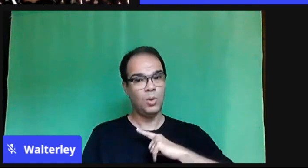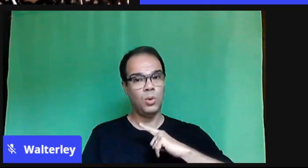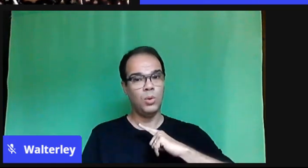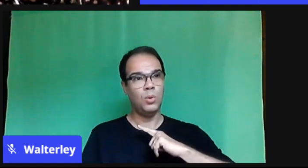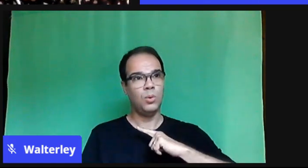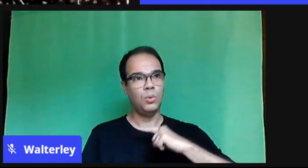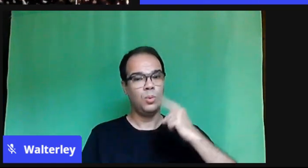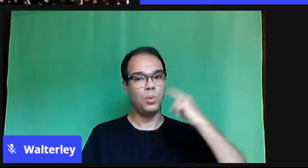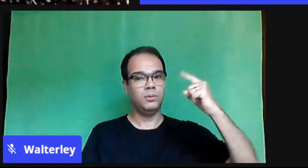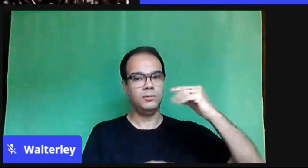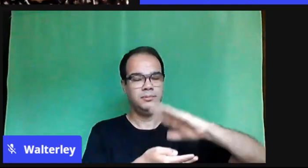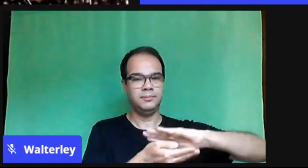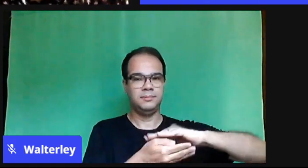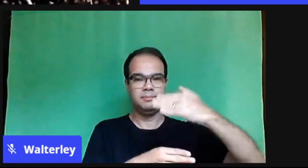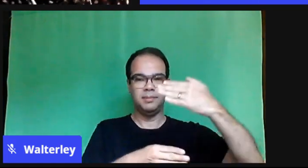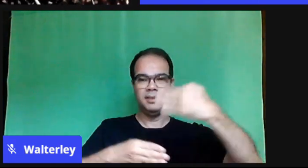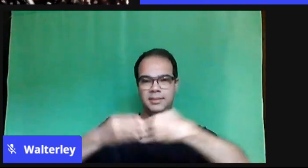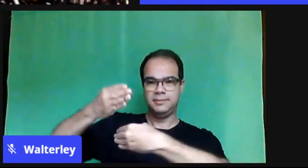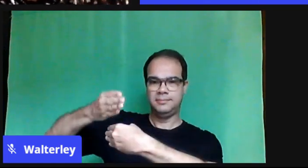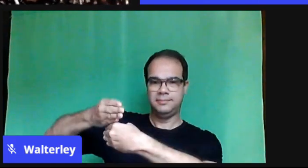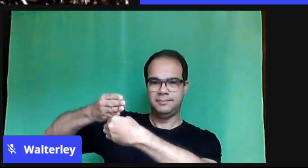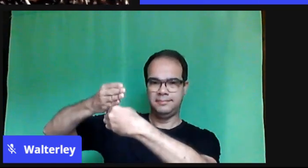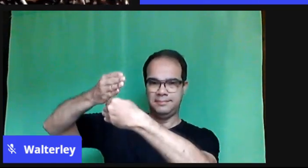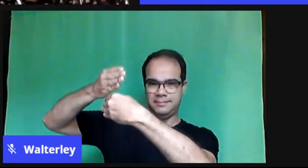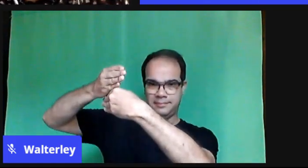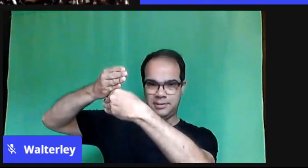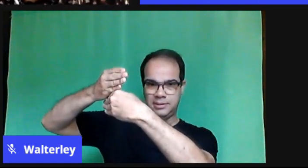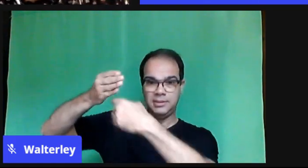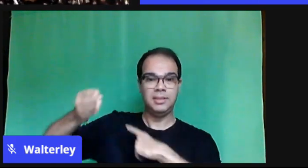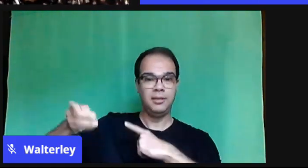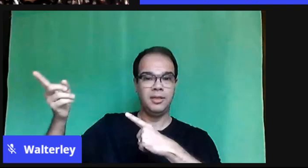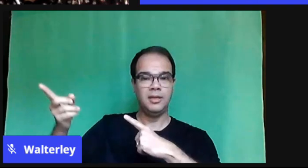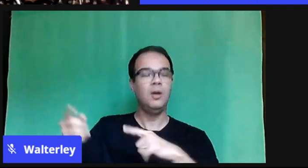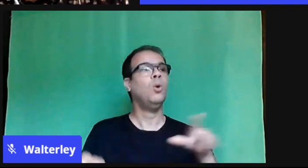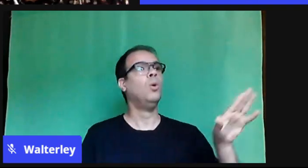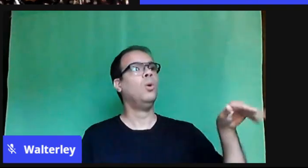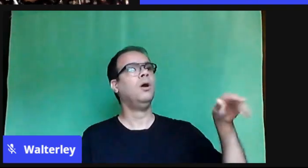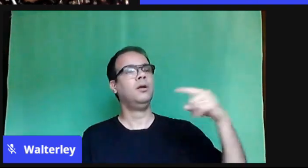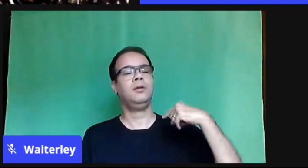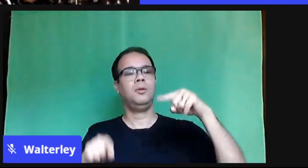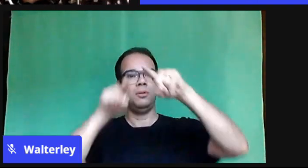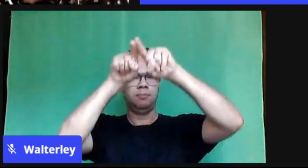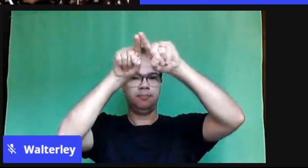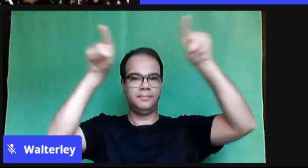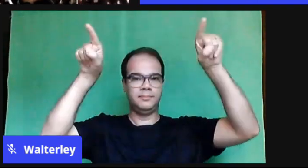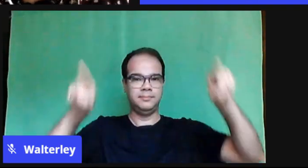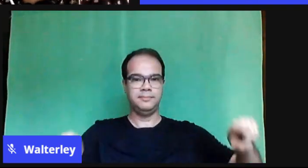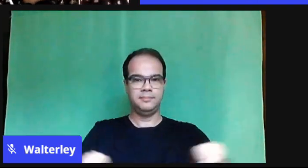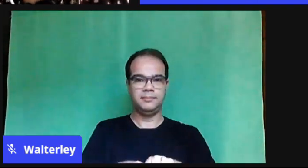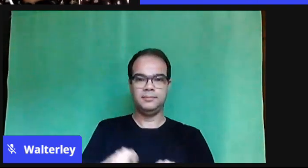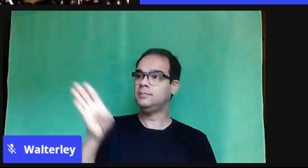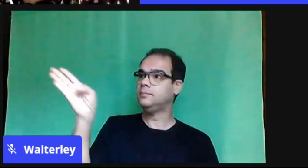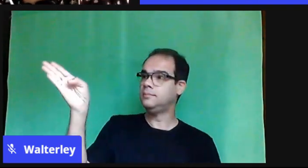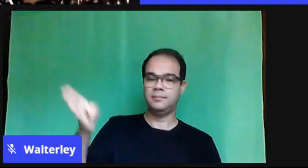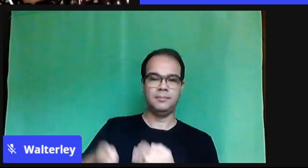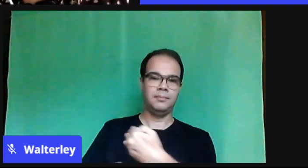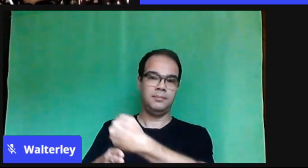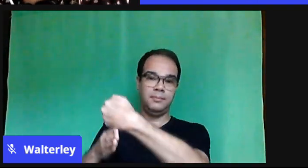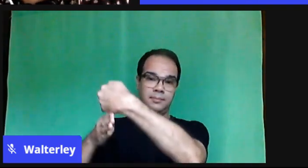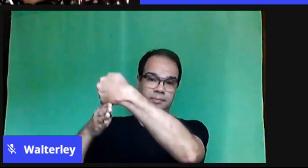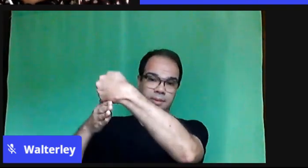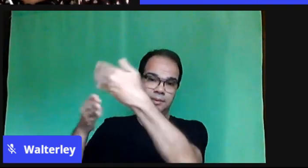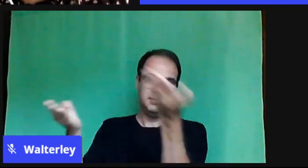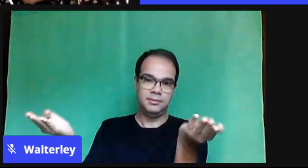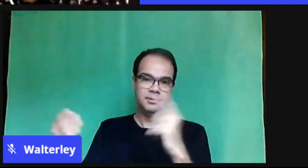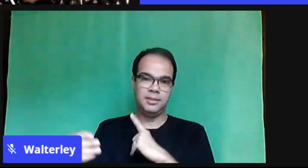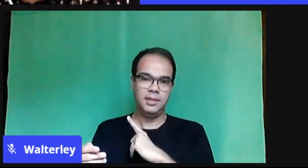cimento, eu tenho um carvão. E a gente tem que recorrer, né? Vamos lembrar de como que o ser humano se apropriou